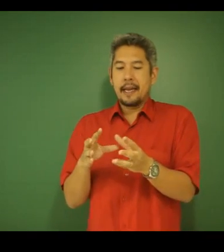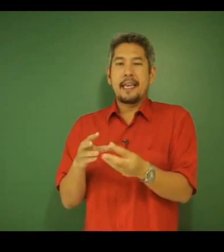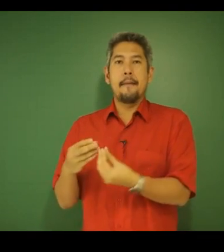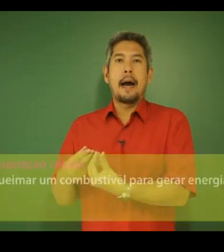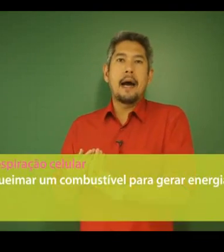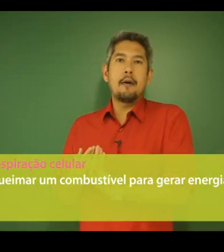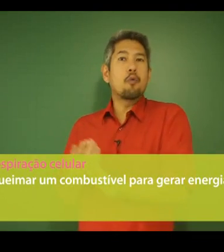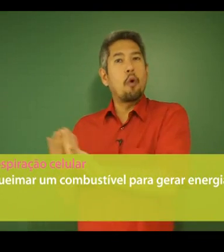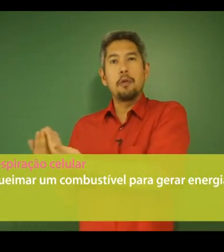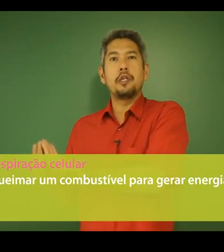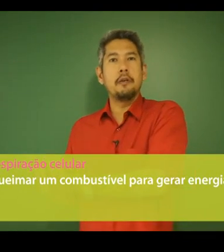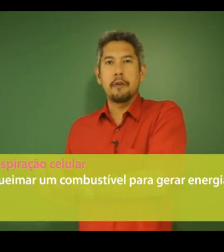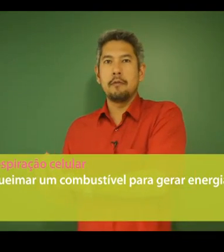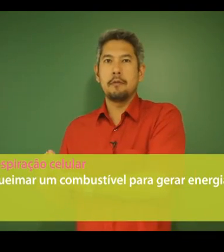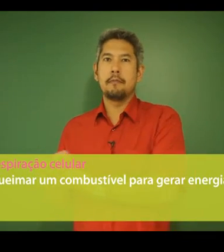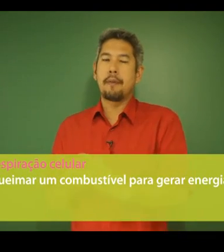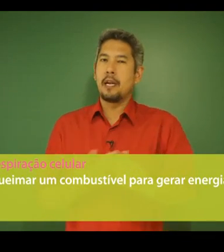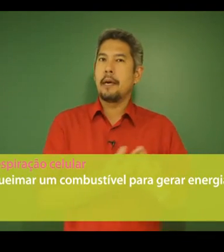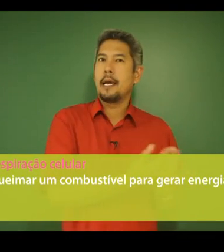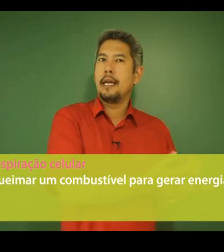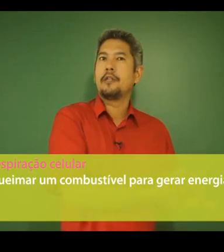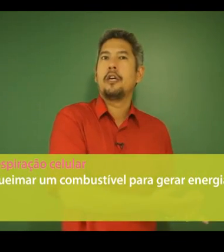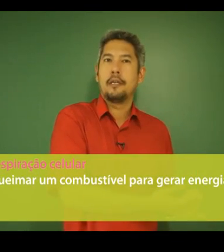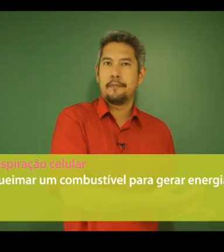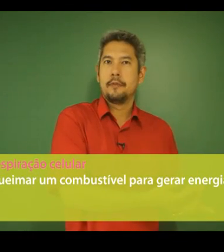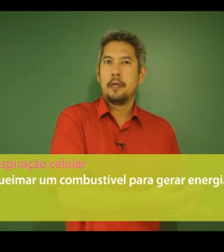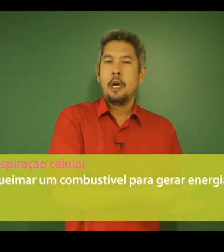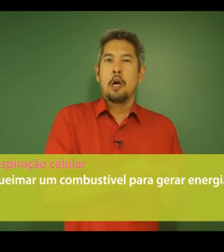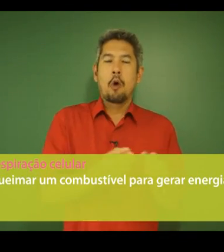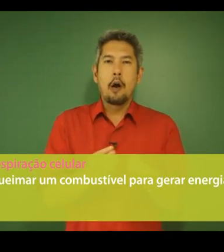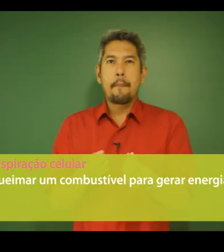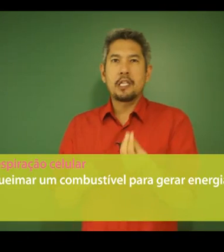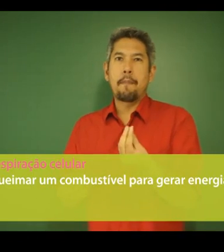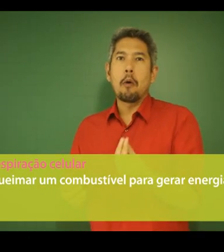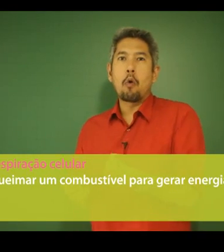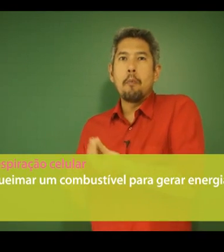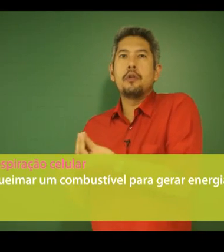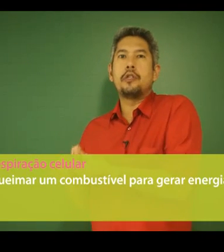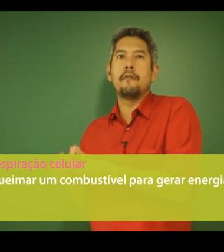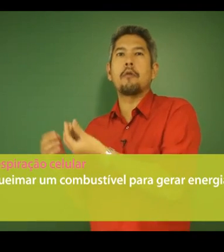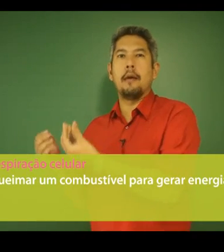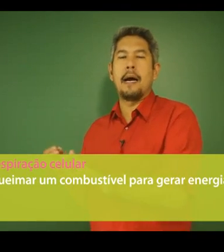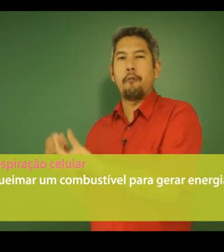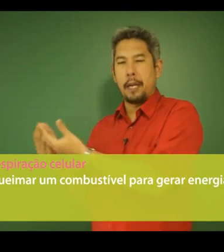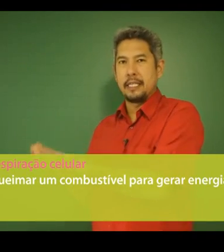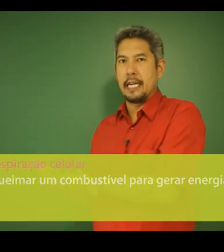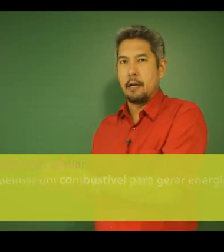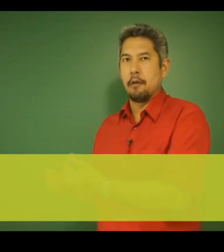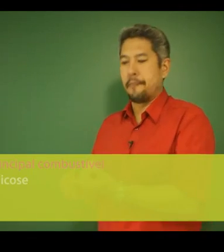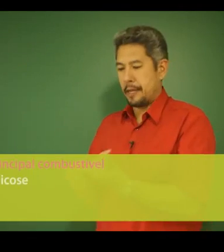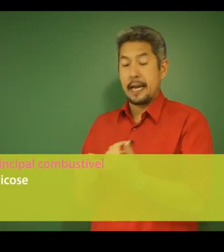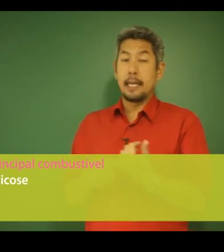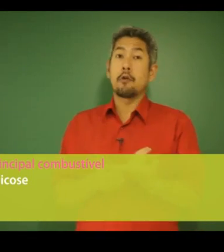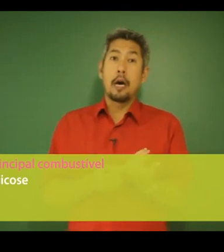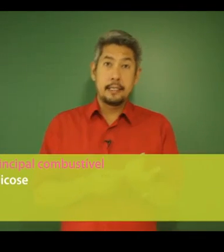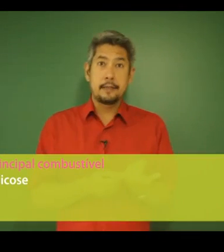queimar um combustível para liberar energia. Qual é o principal combustível queimado pela célula? É a glicose.